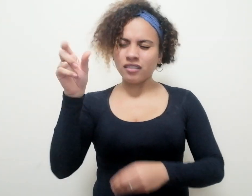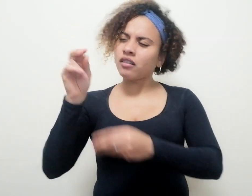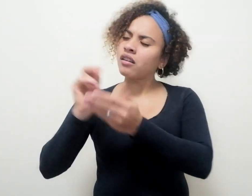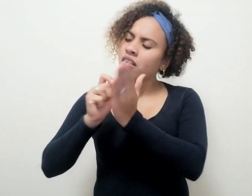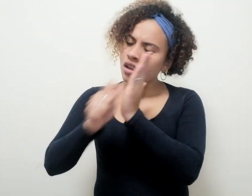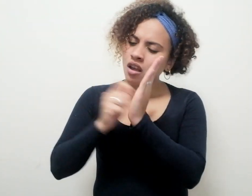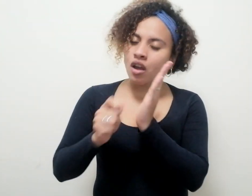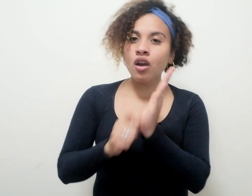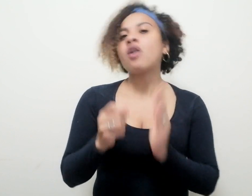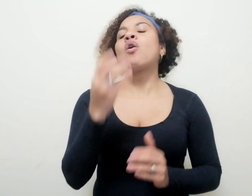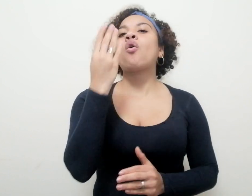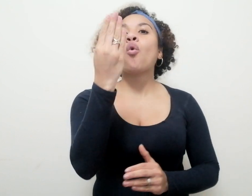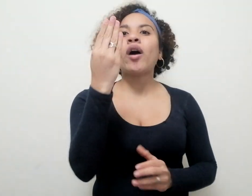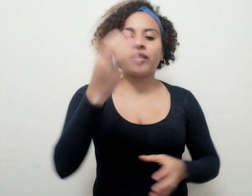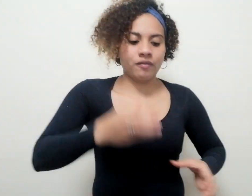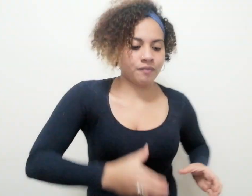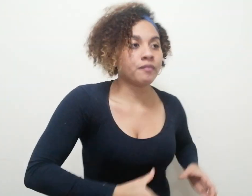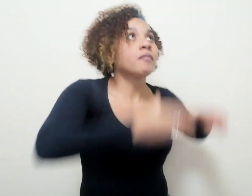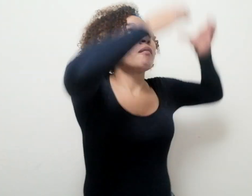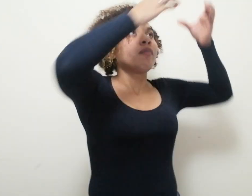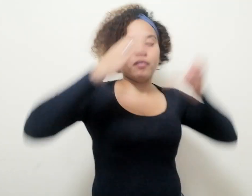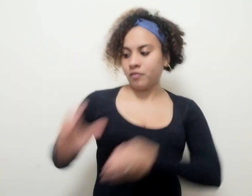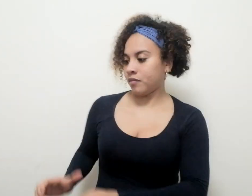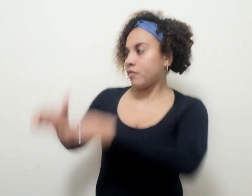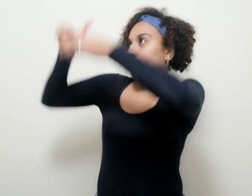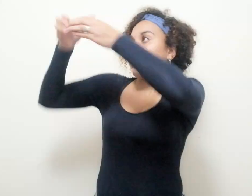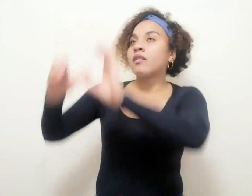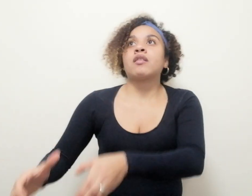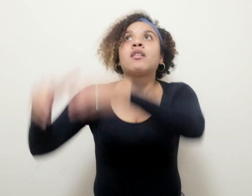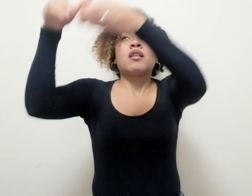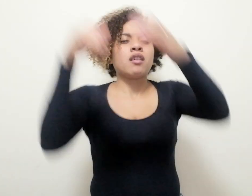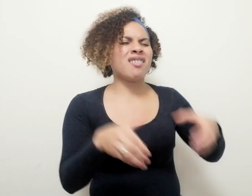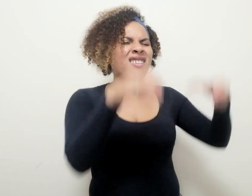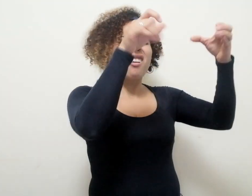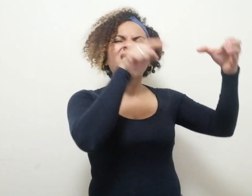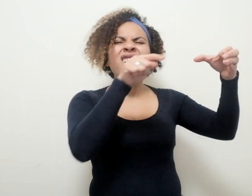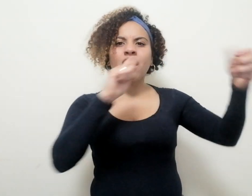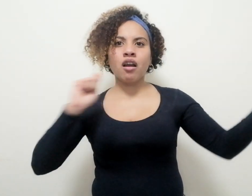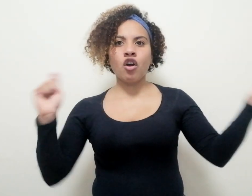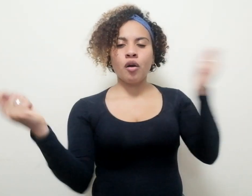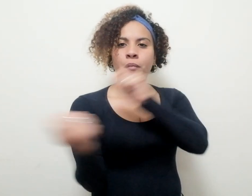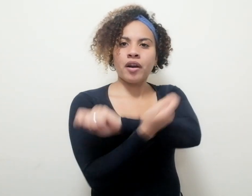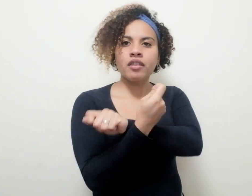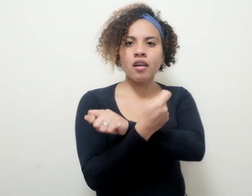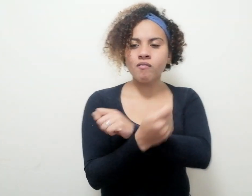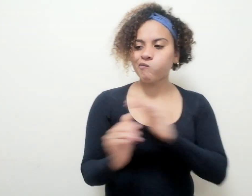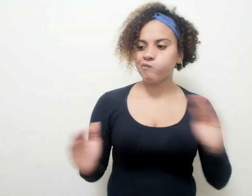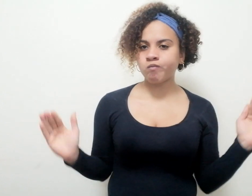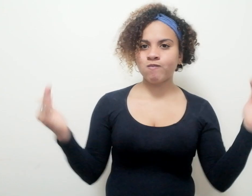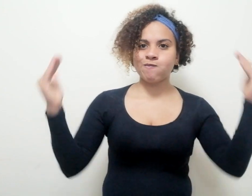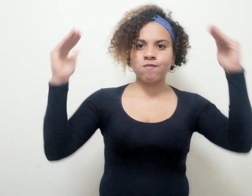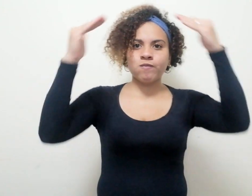columbarios convertidos en una gran instalación de arte.